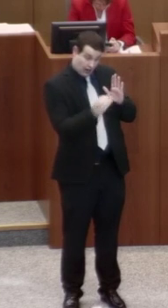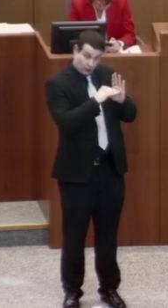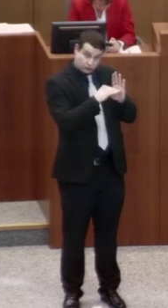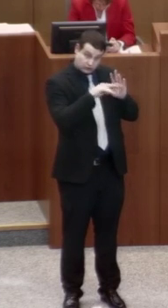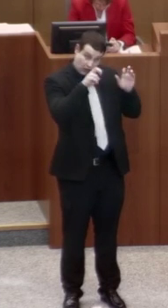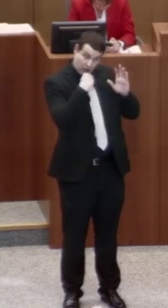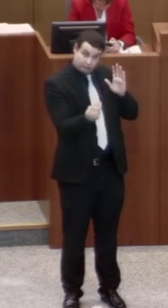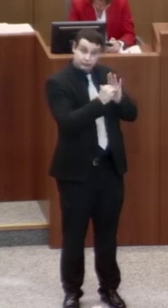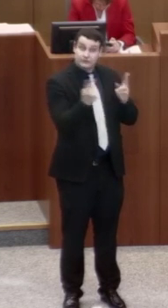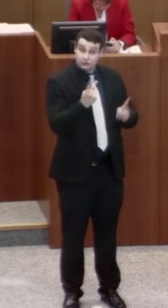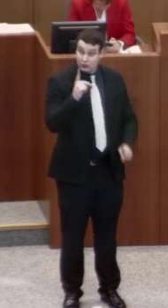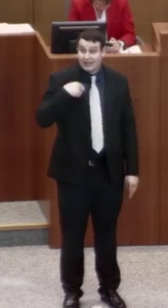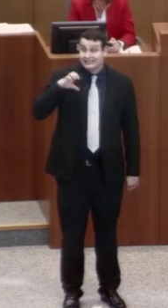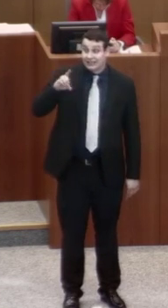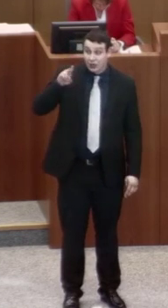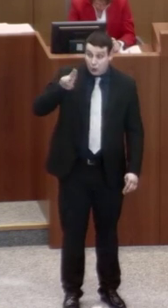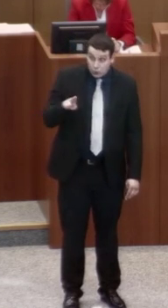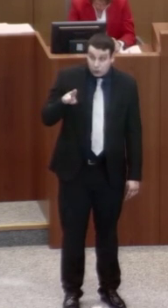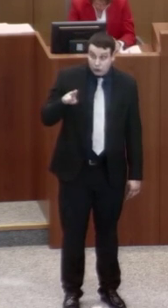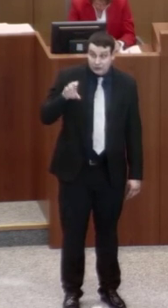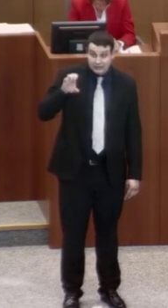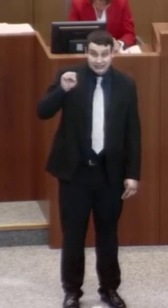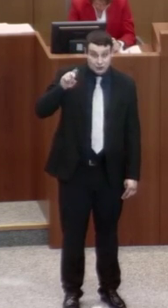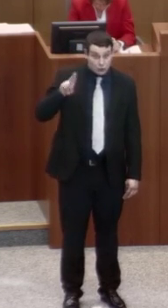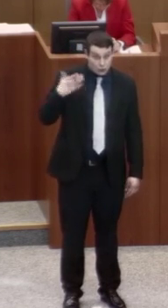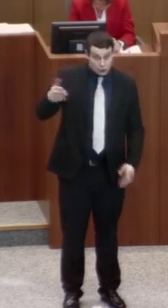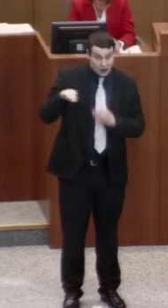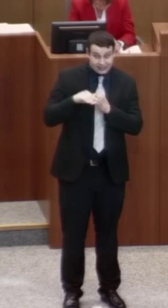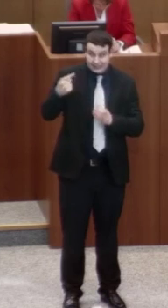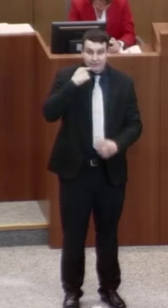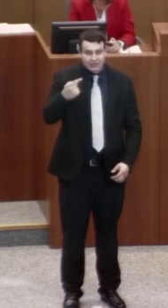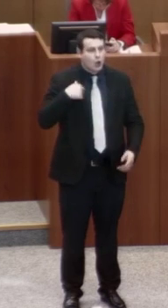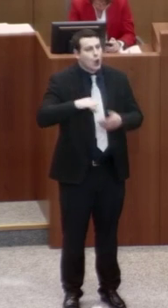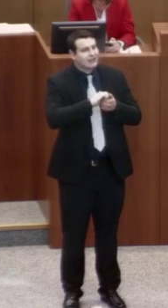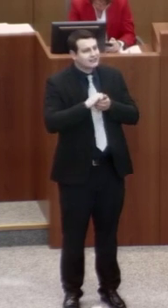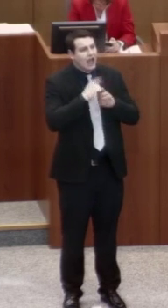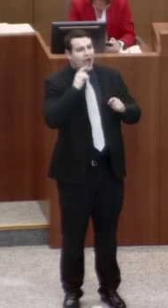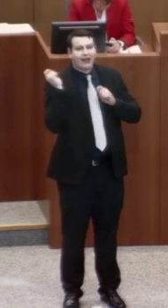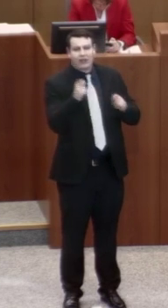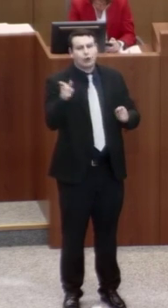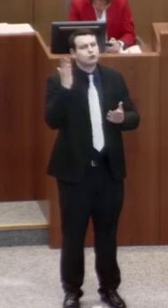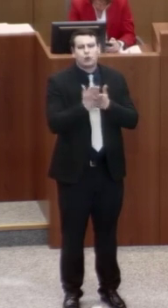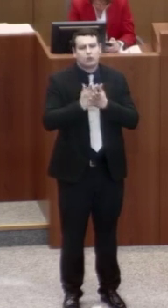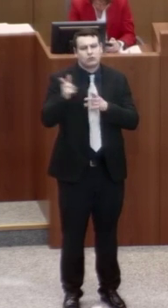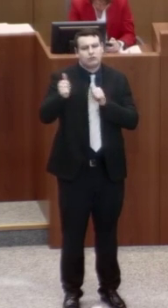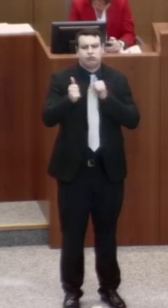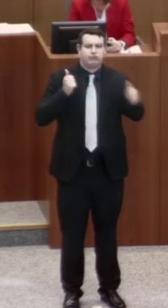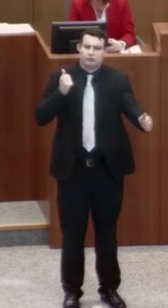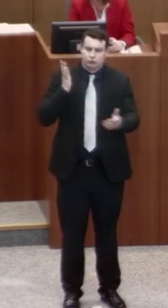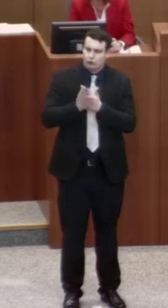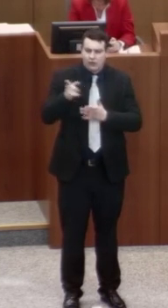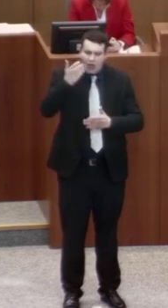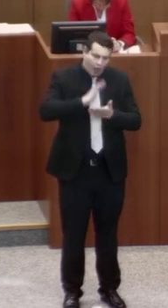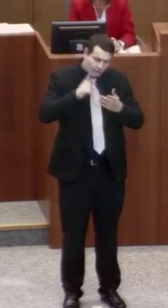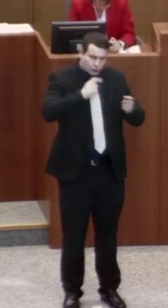Kolleginnen und Kollegen von der CDU, Ihr Antrag zur Konnexität ist also auch schon längst überholt. Ziehen Sie ihn